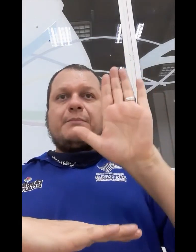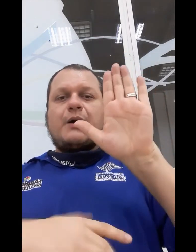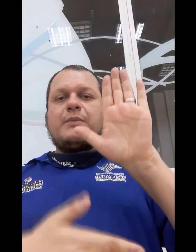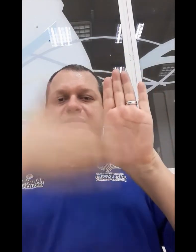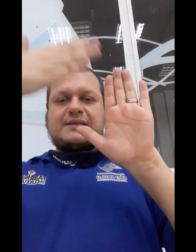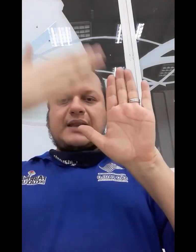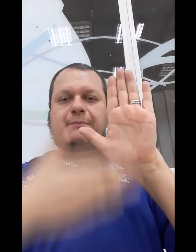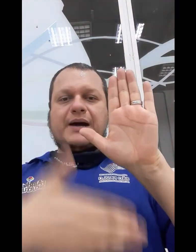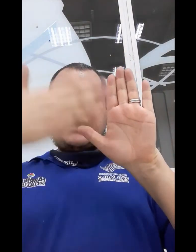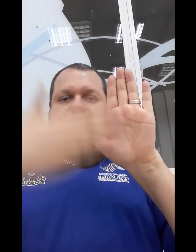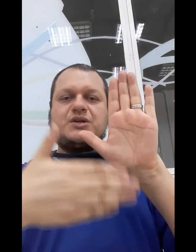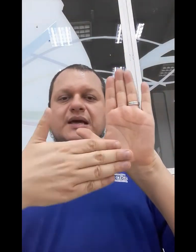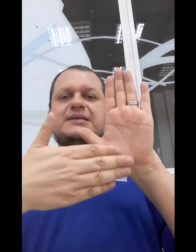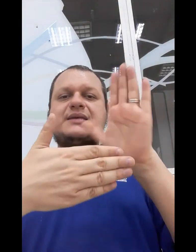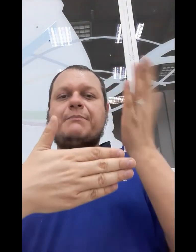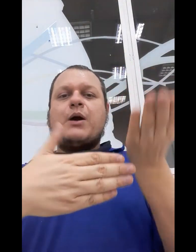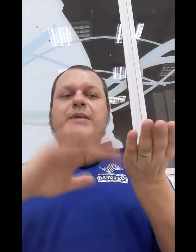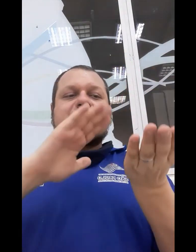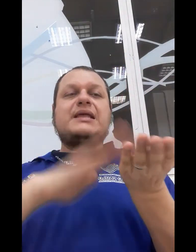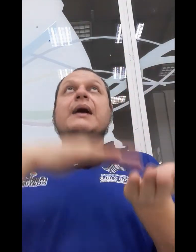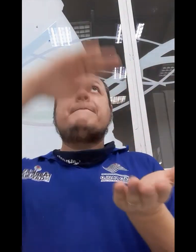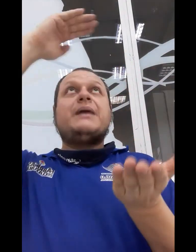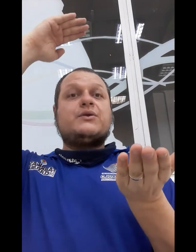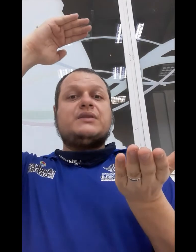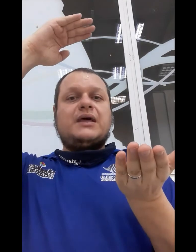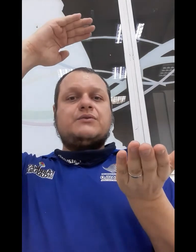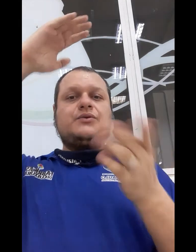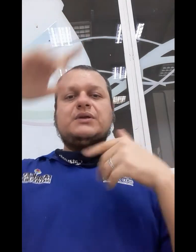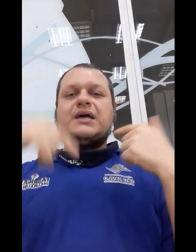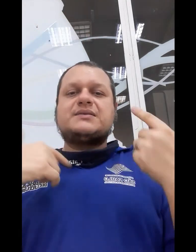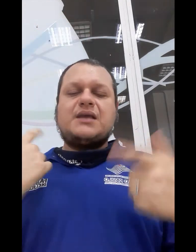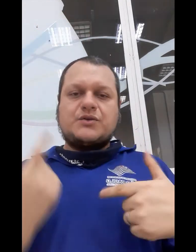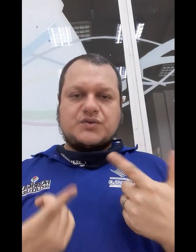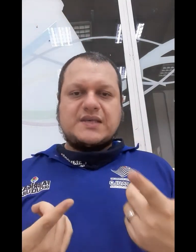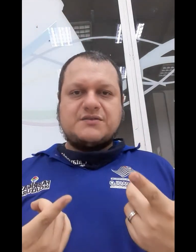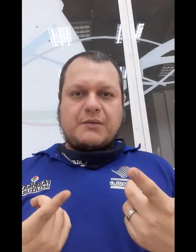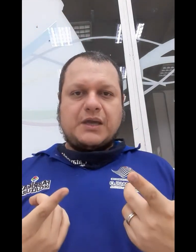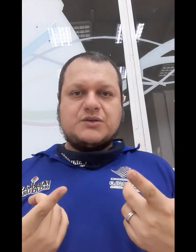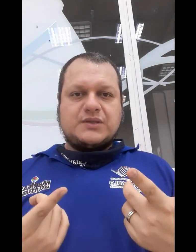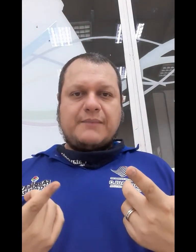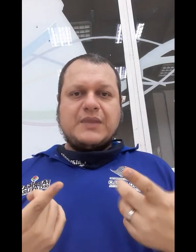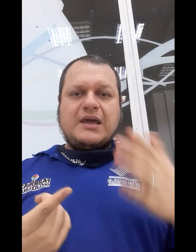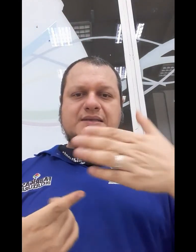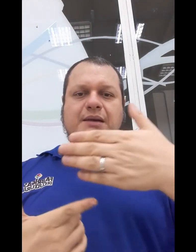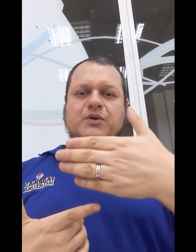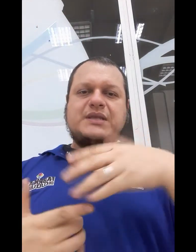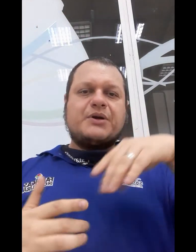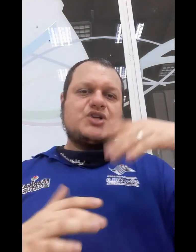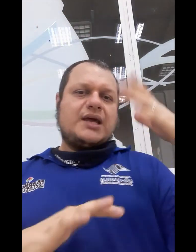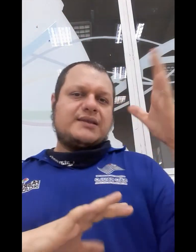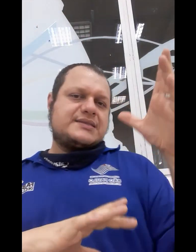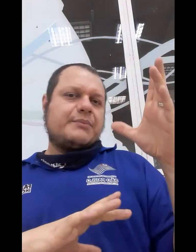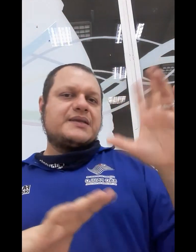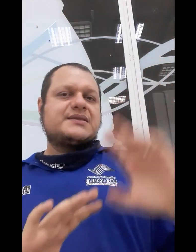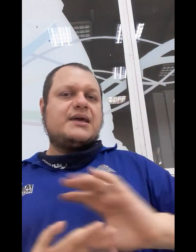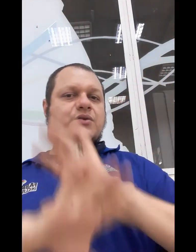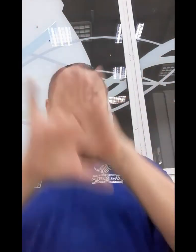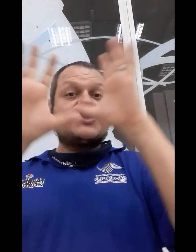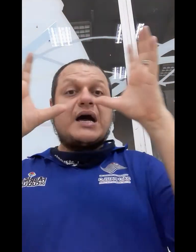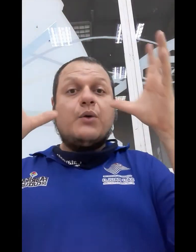a palma está na parede, se a palma está para o teto e assim sucessivamente, tá? Se a mão está para a direita, se está para a esquerda, ou seja, a